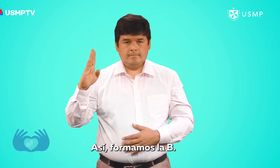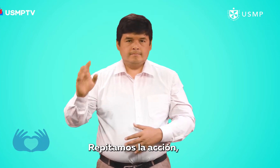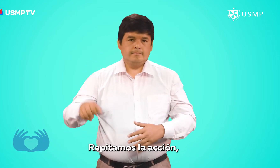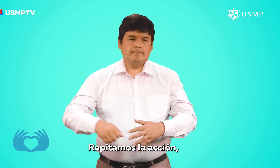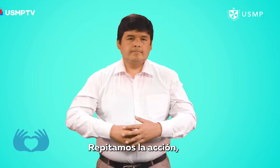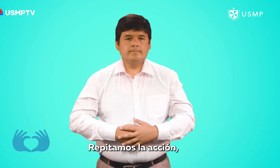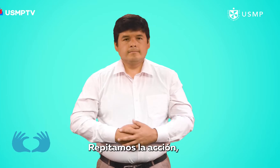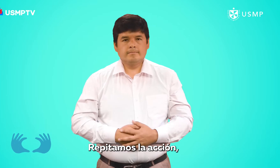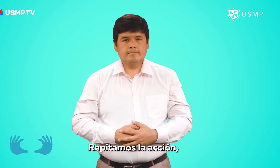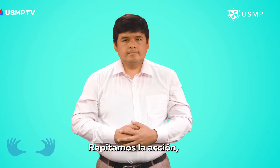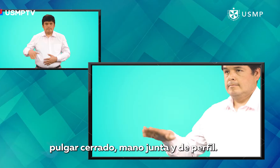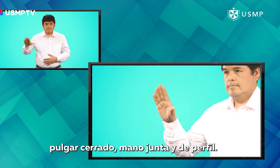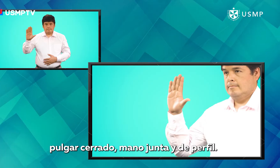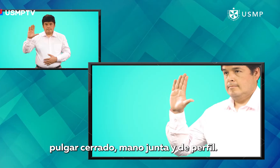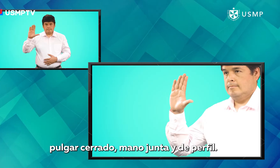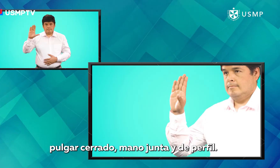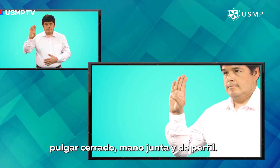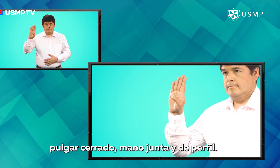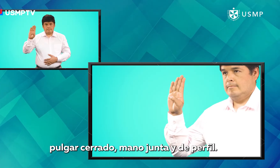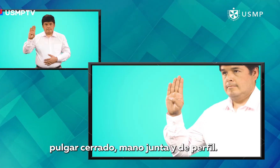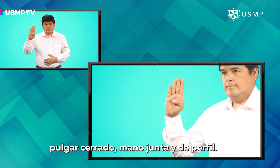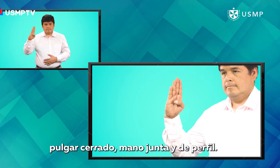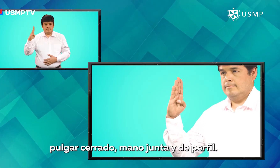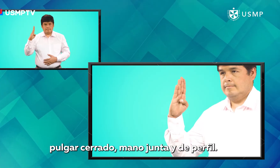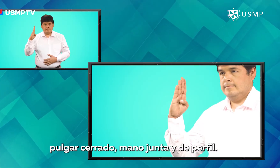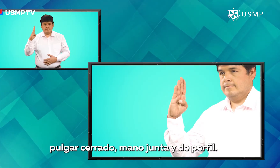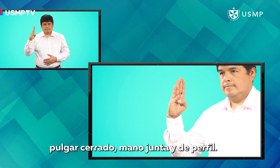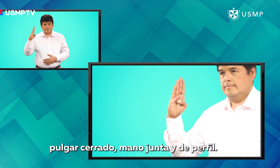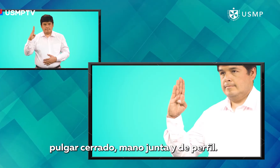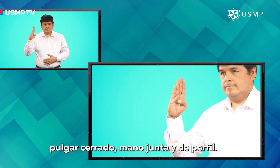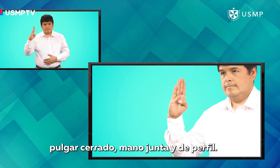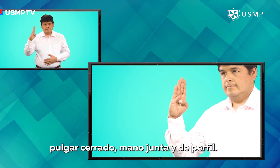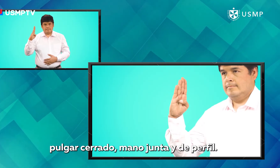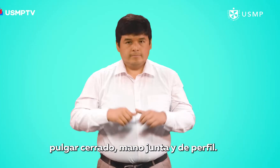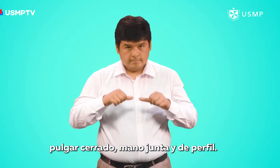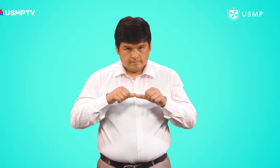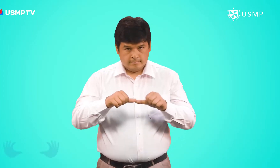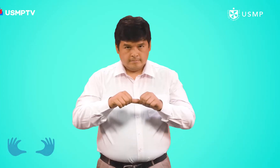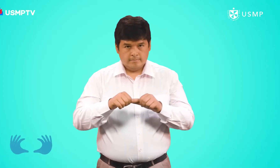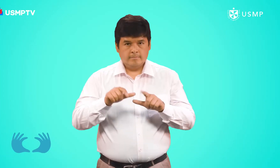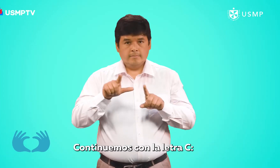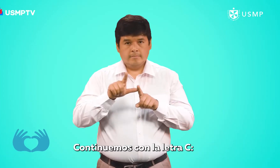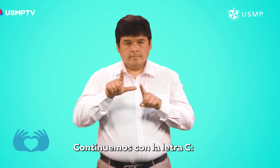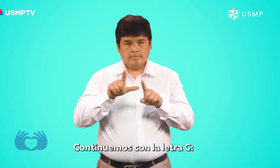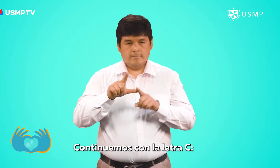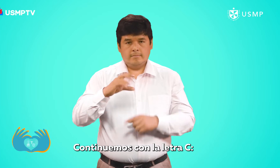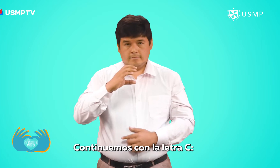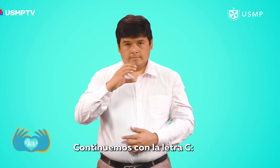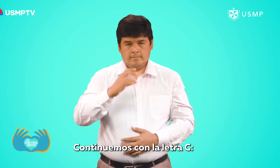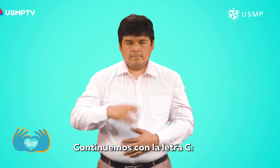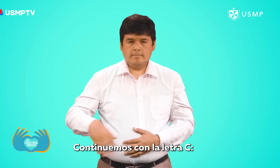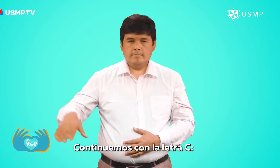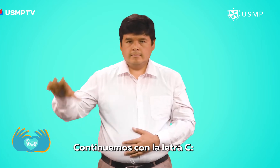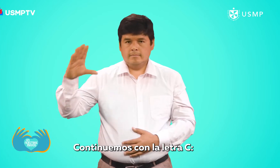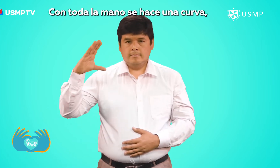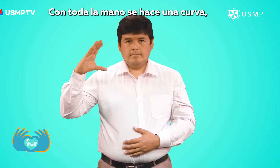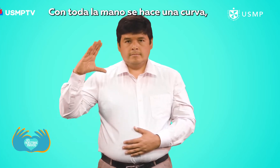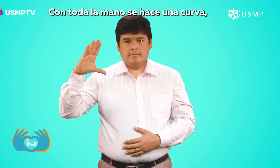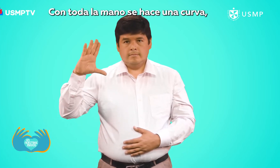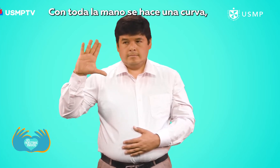Repitamos la acción. Pulgar cerrado, mano junta y de perfil. Continuemos con la letra C. Con toda